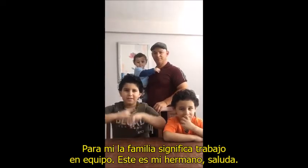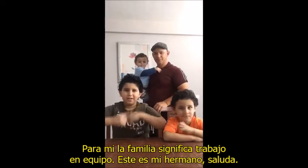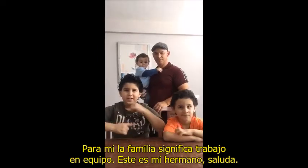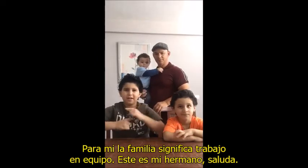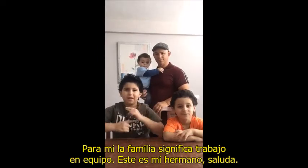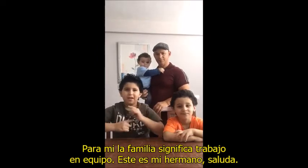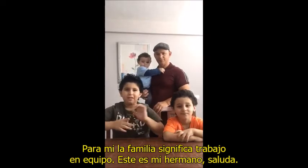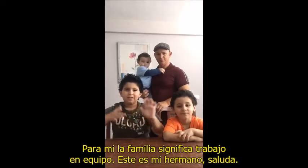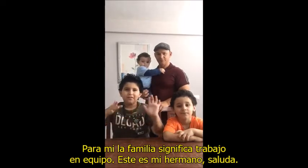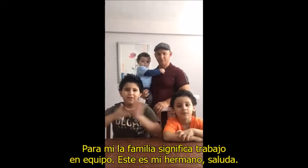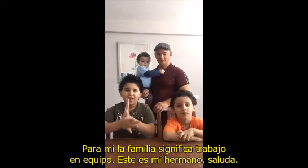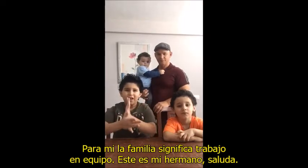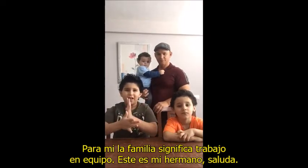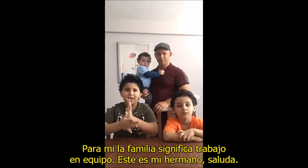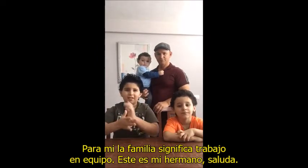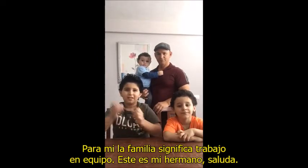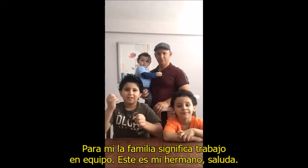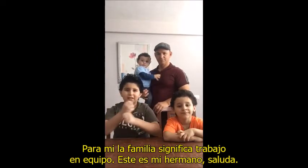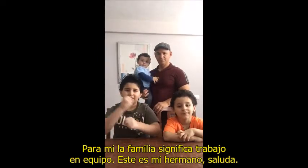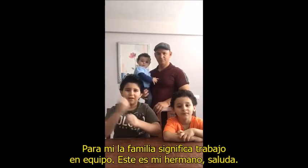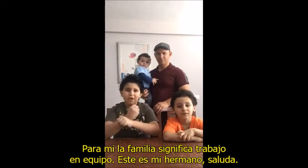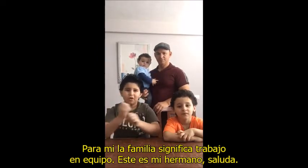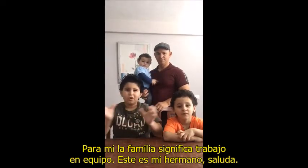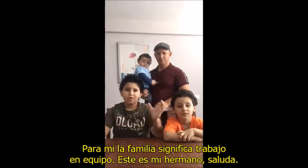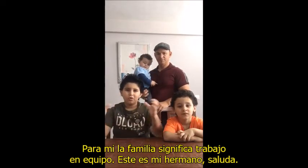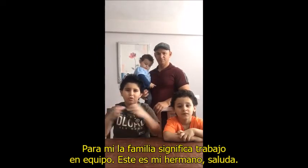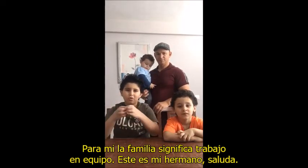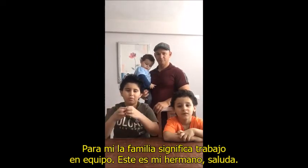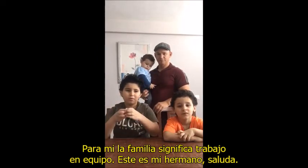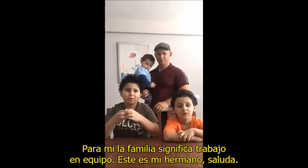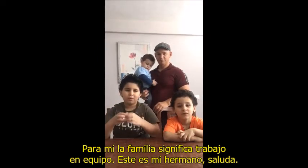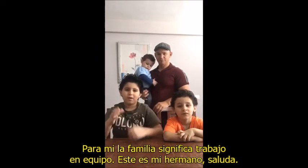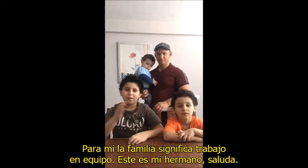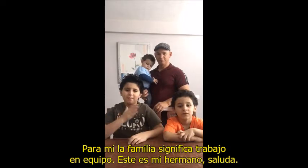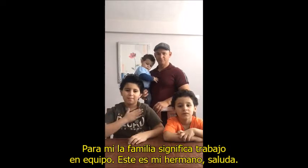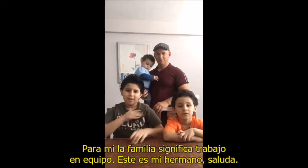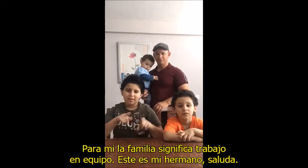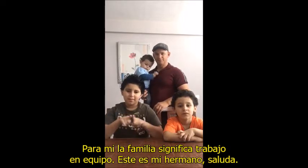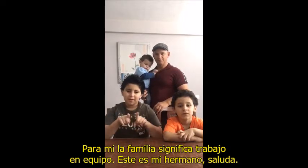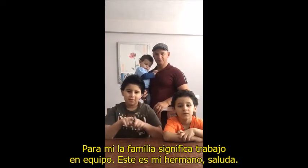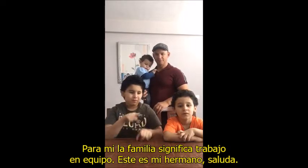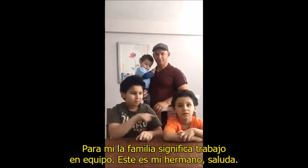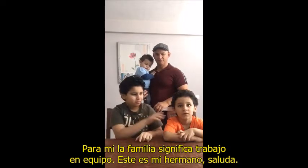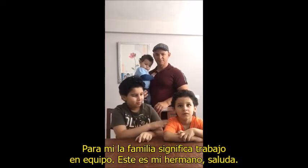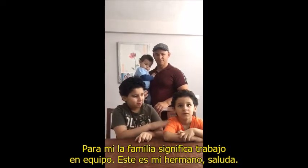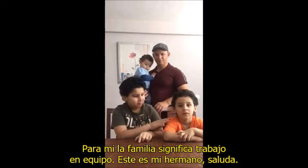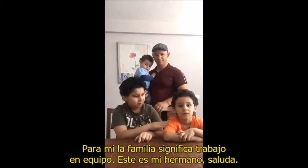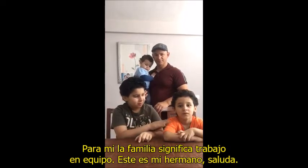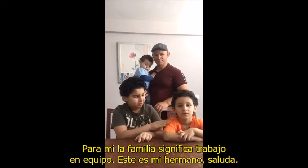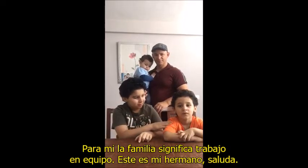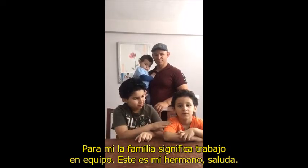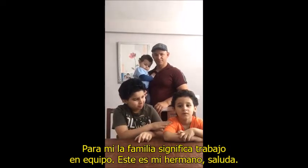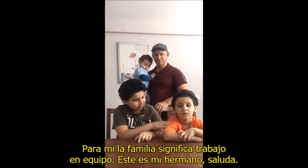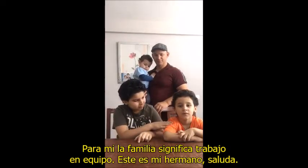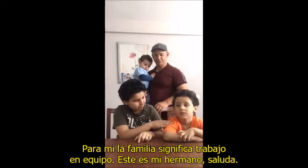Para mí, la familia significa trabajo en equipo. Este es mi hermano.